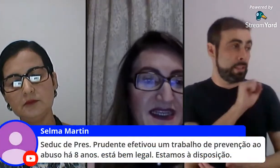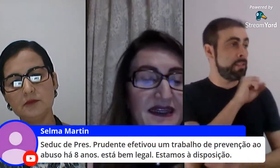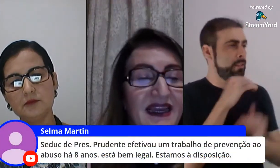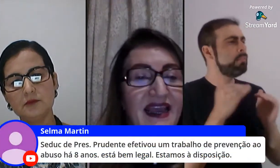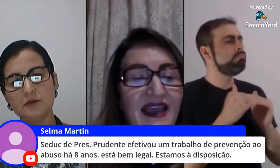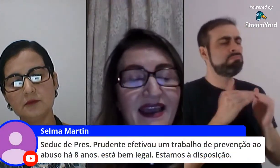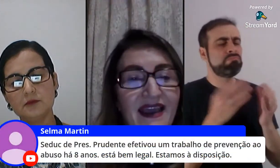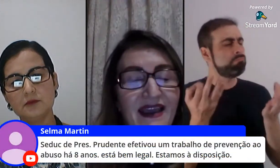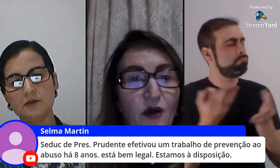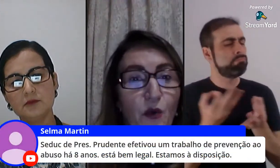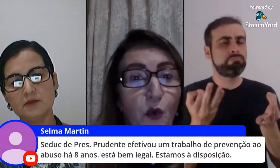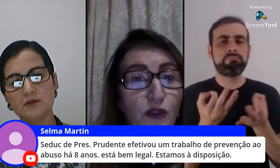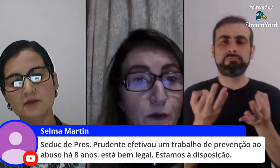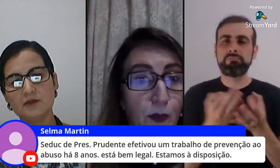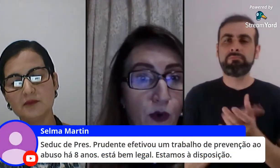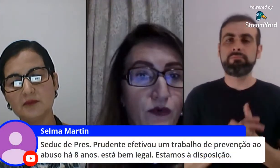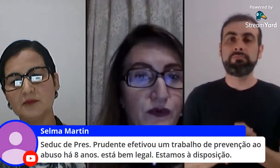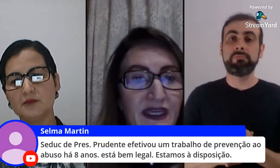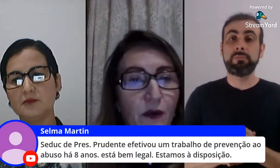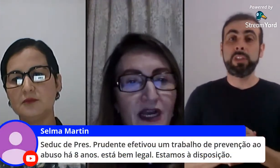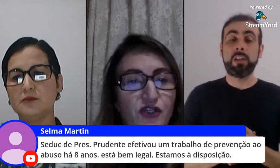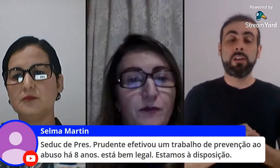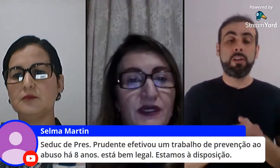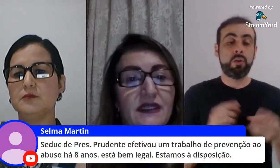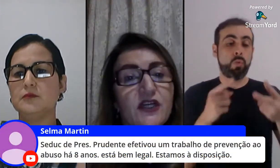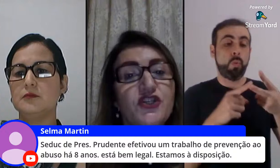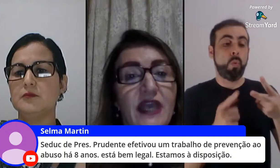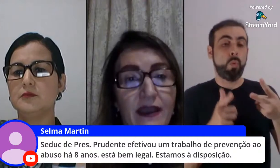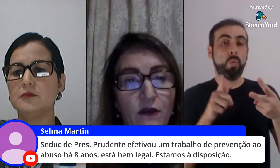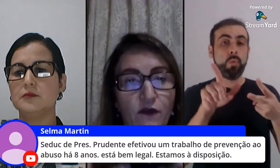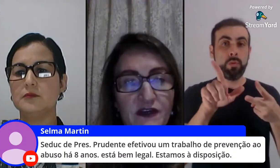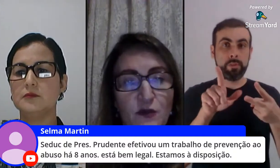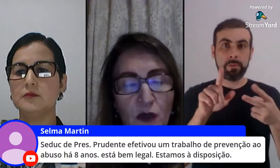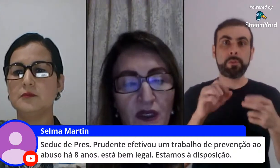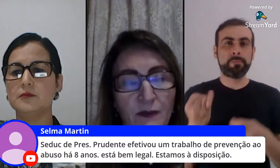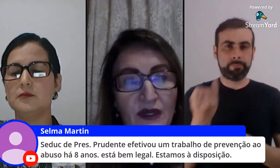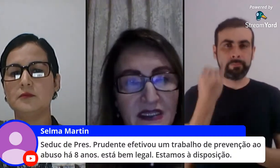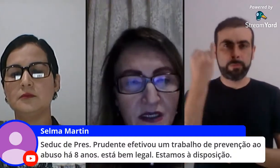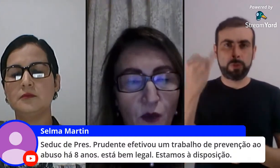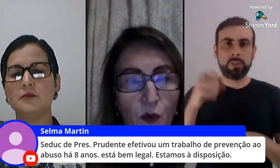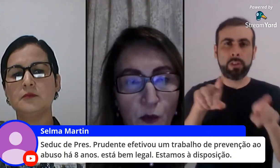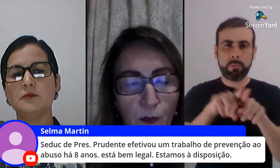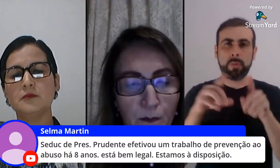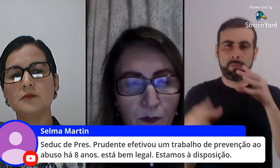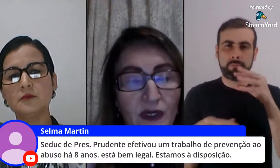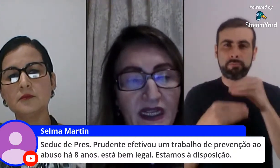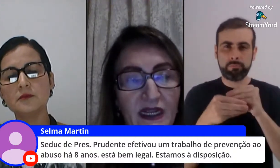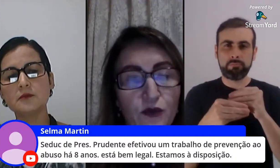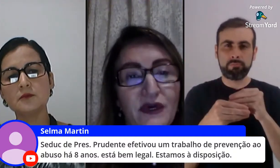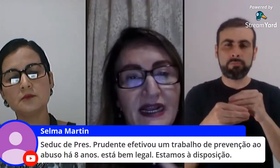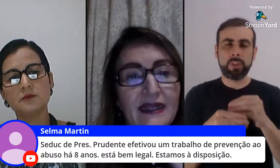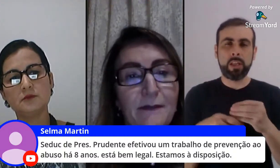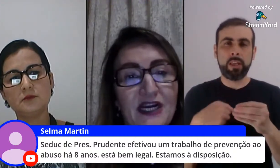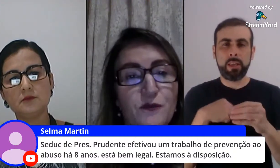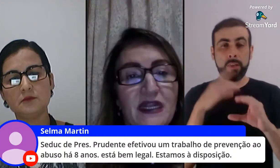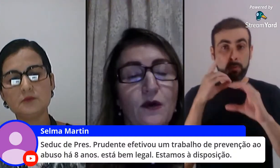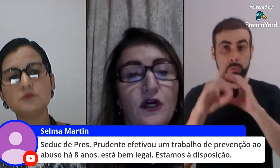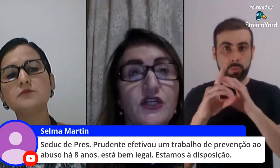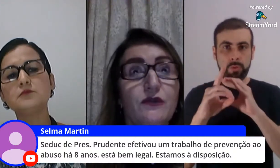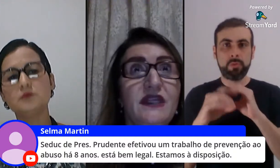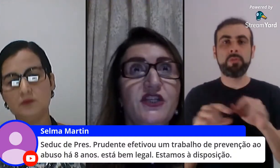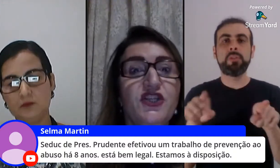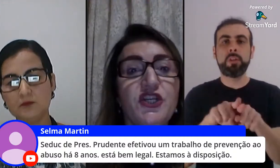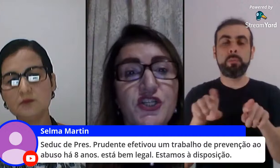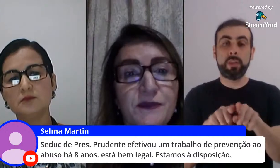sim perfeito Geisa o outro ponto que eu acho importante e aí eu vou fazer uma colaboração como